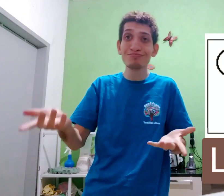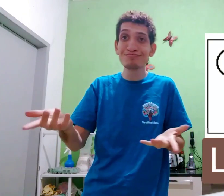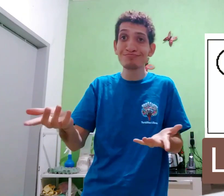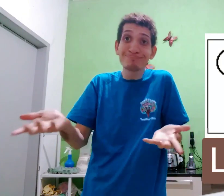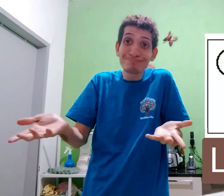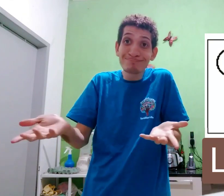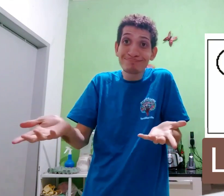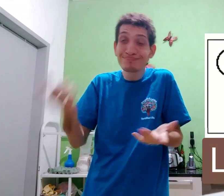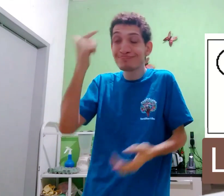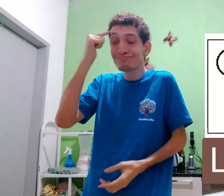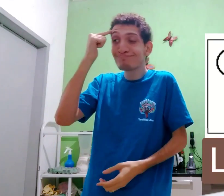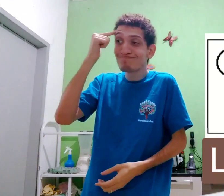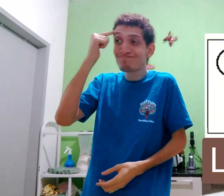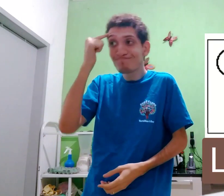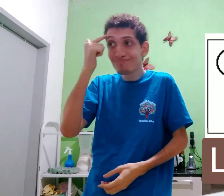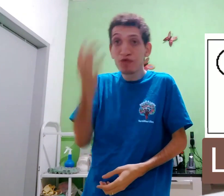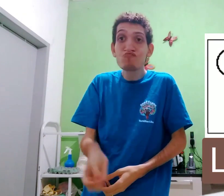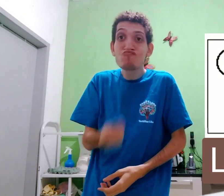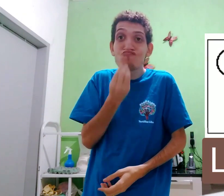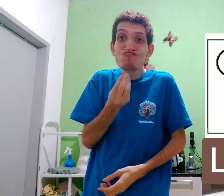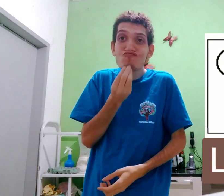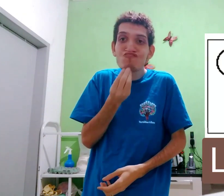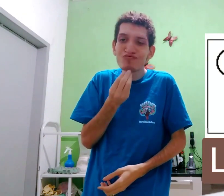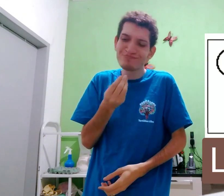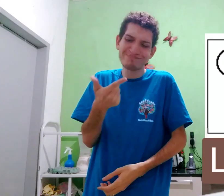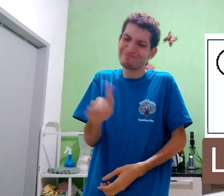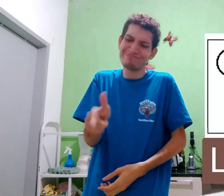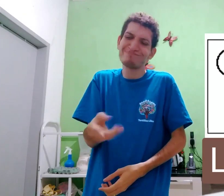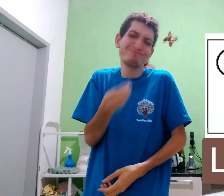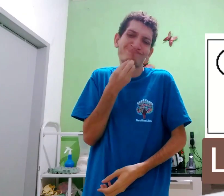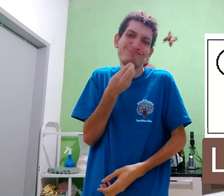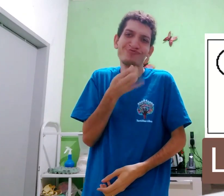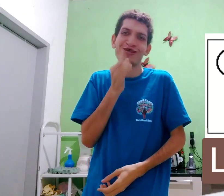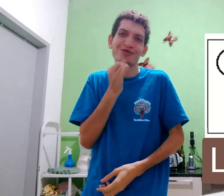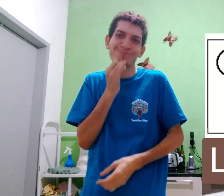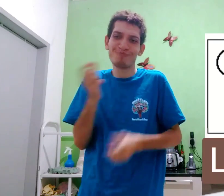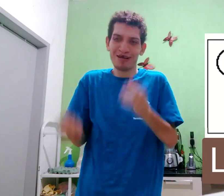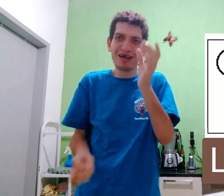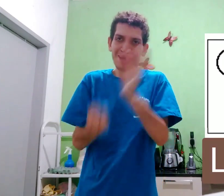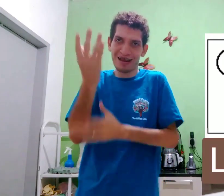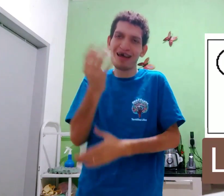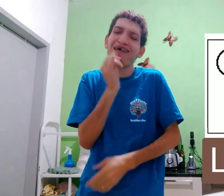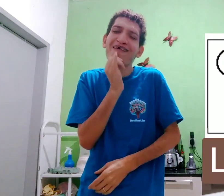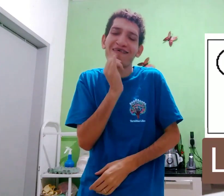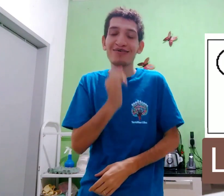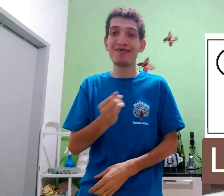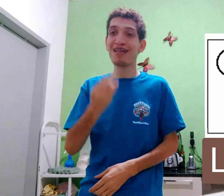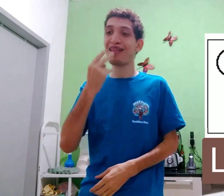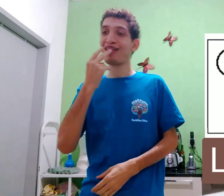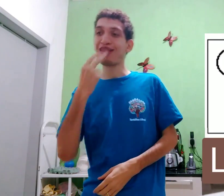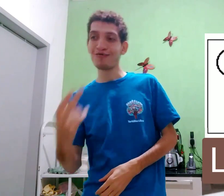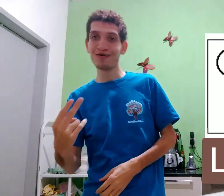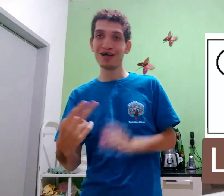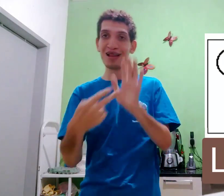e língua, boca? Então, eu pensar, nossa, podia... Perdão, exemplo. Podia criar, exemplo,